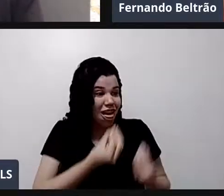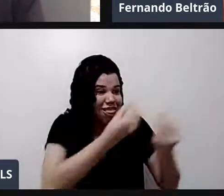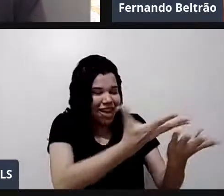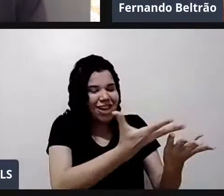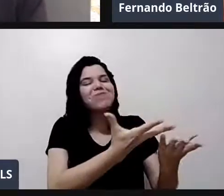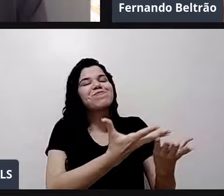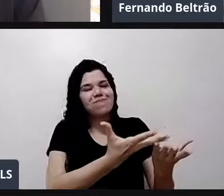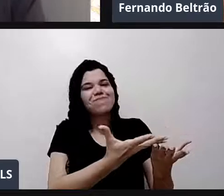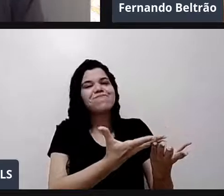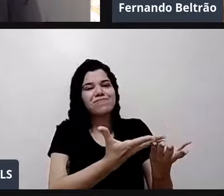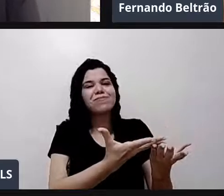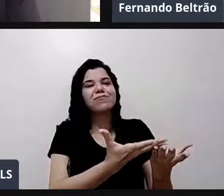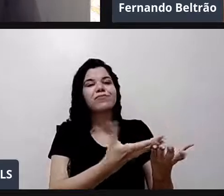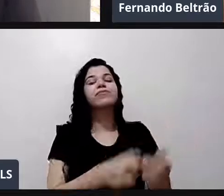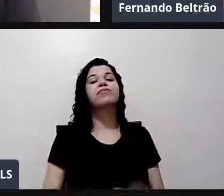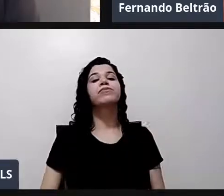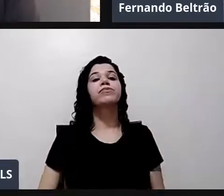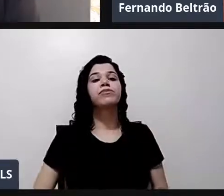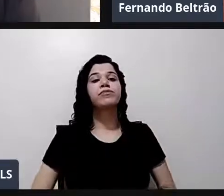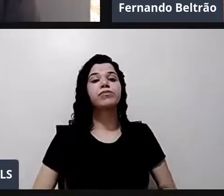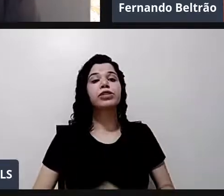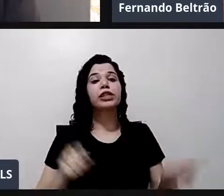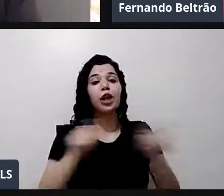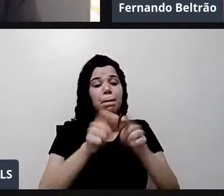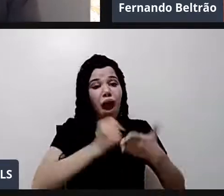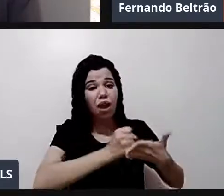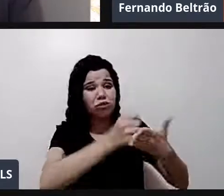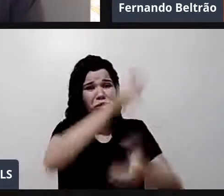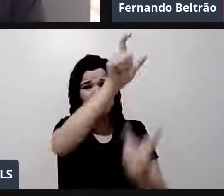Eu tenho esse compromisso com a gente. E ajudar as pessoas. Isso o que a gente quer.